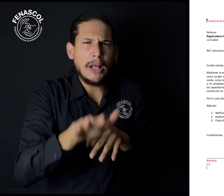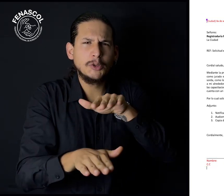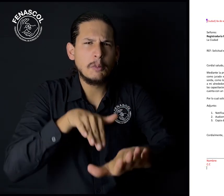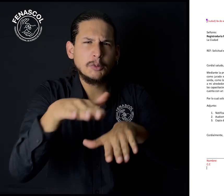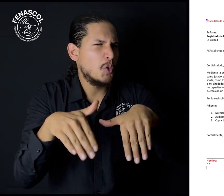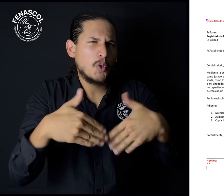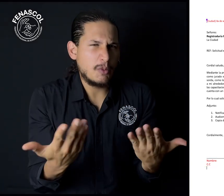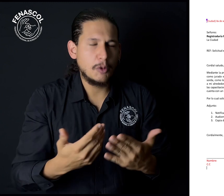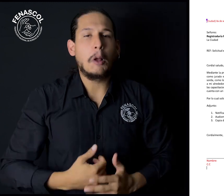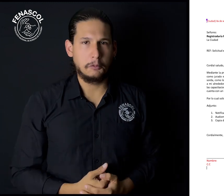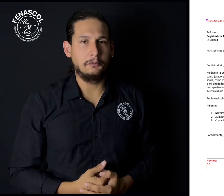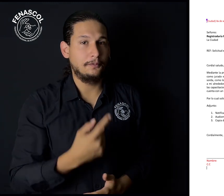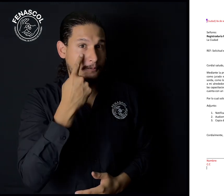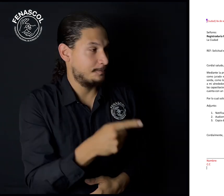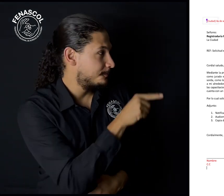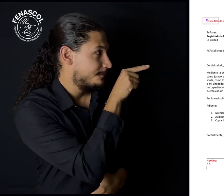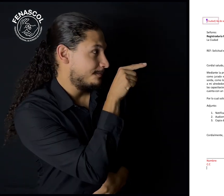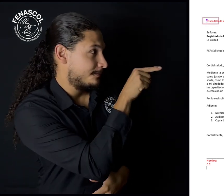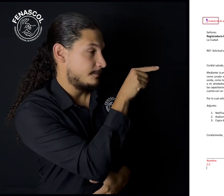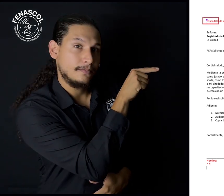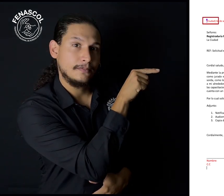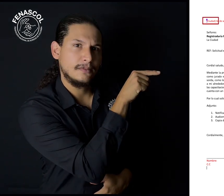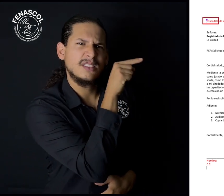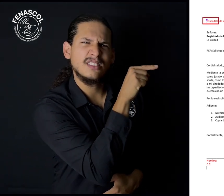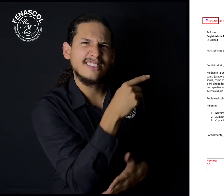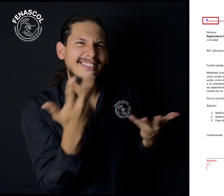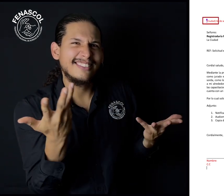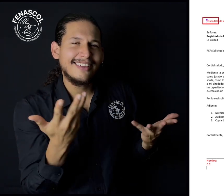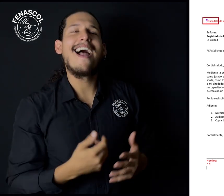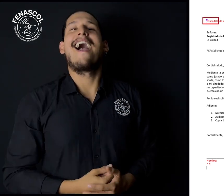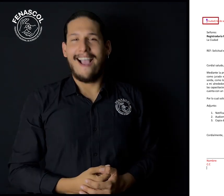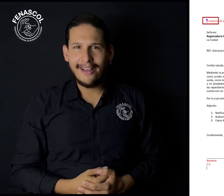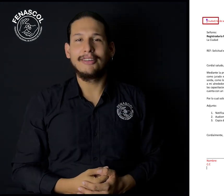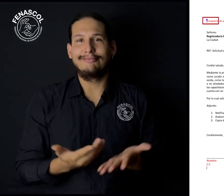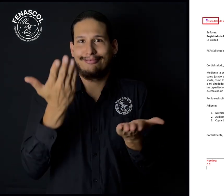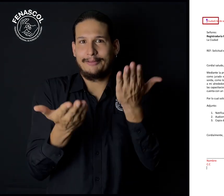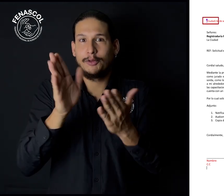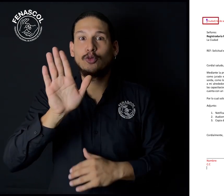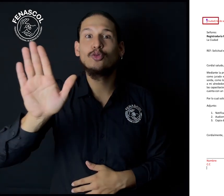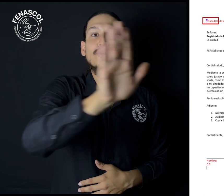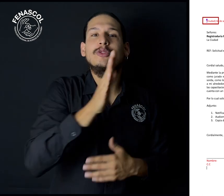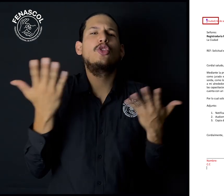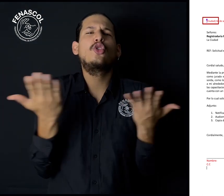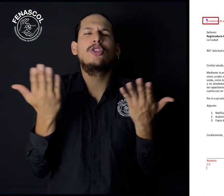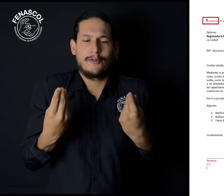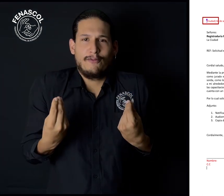Voy a explicarte cada uno de los pasos que debes hacer. En esta parte, deben escribir el lugar en donde se encuentran,